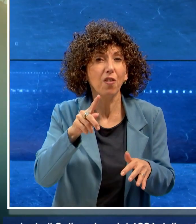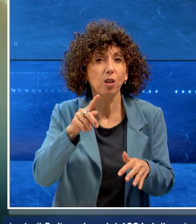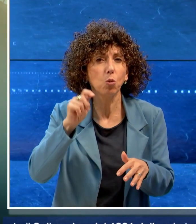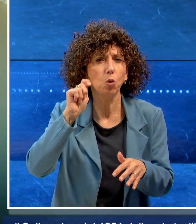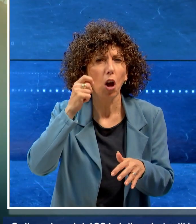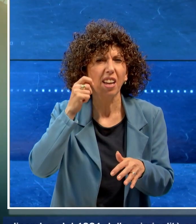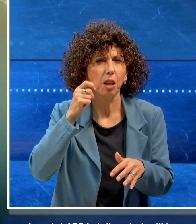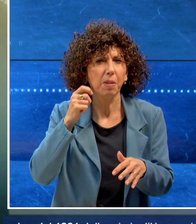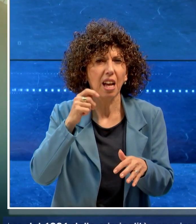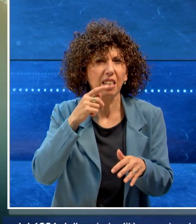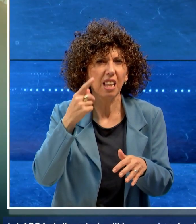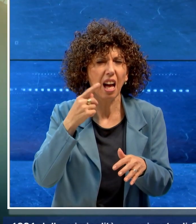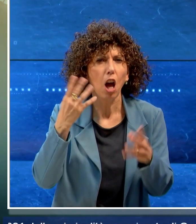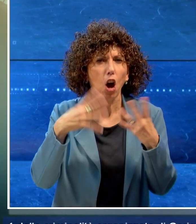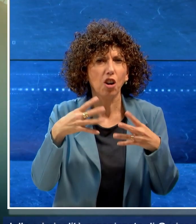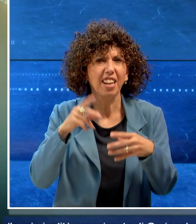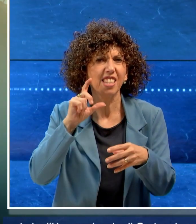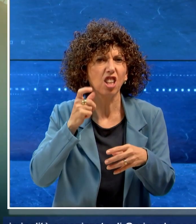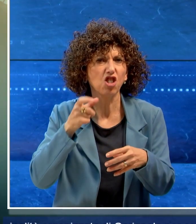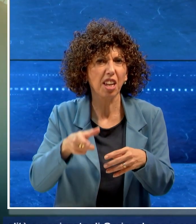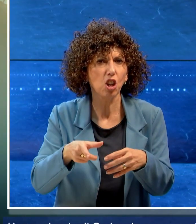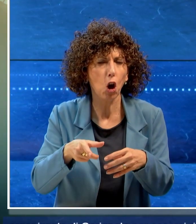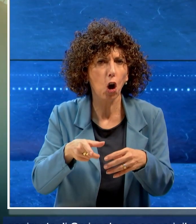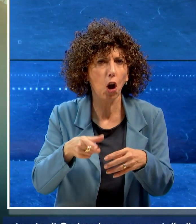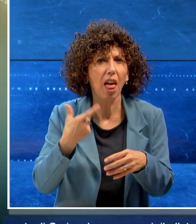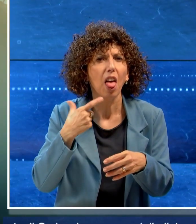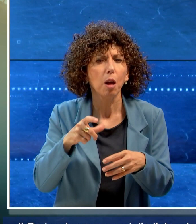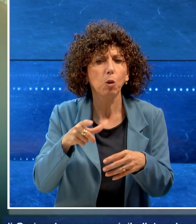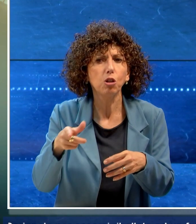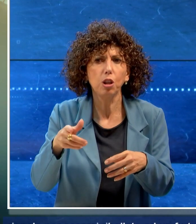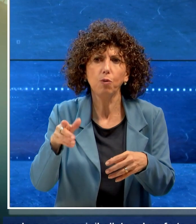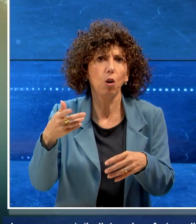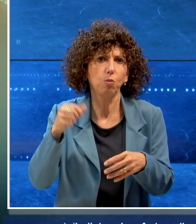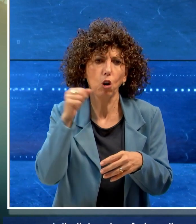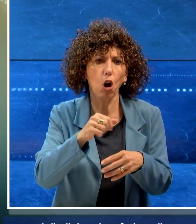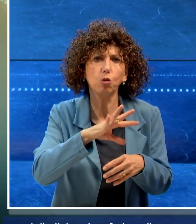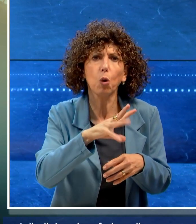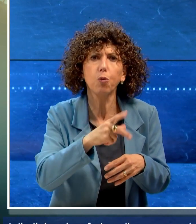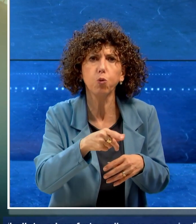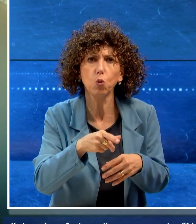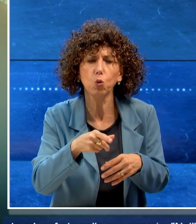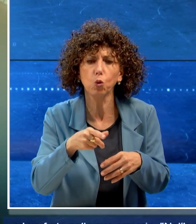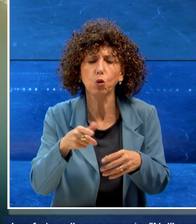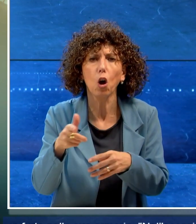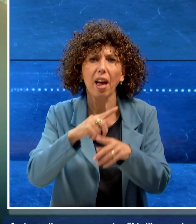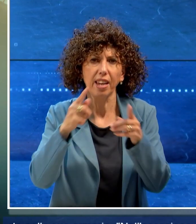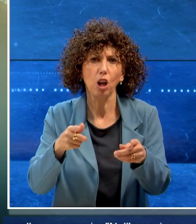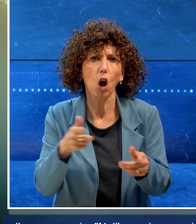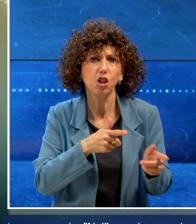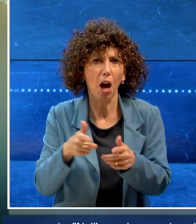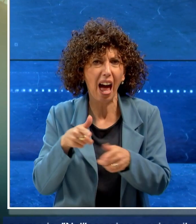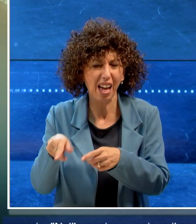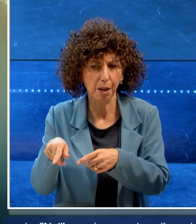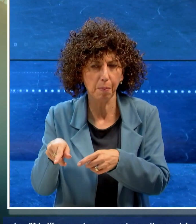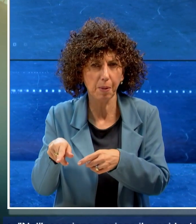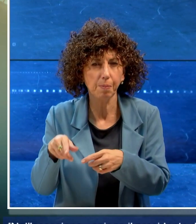criminalità organizzata di Cerignola per essersi ribellato ad un furto nella sua armeria. Nell